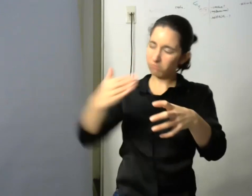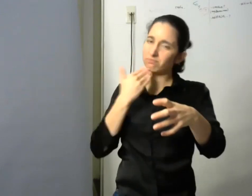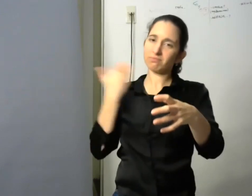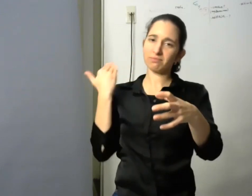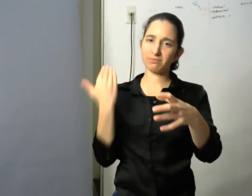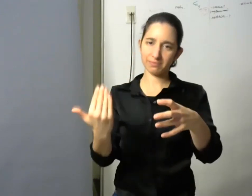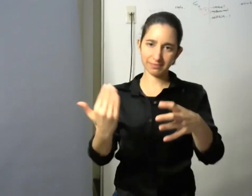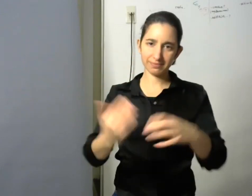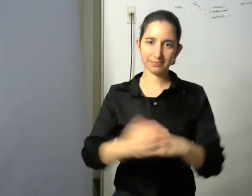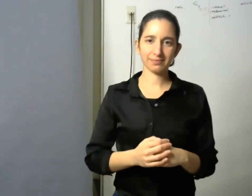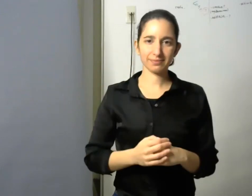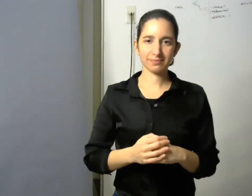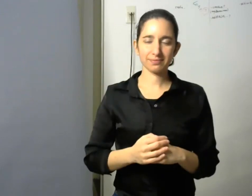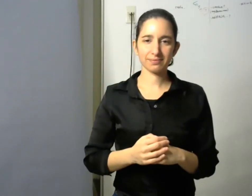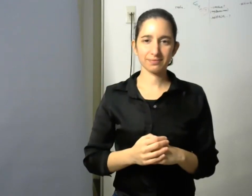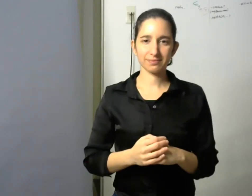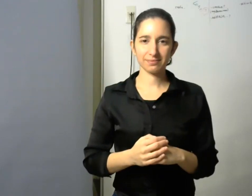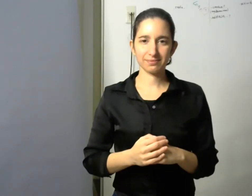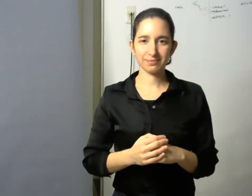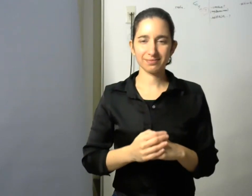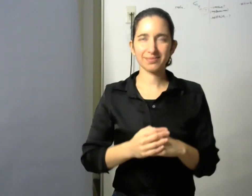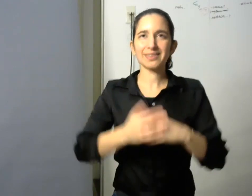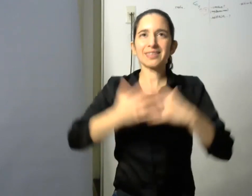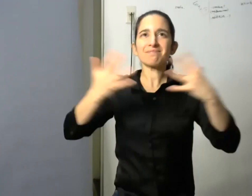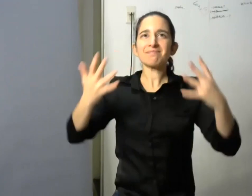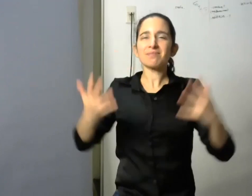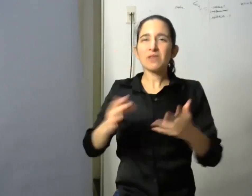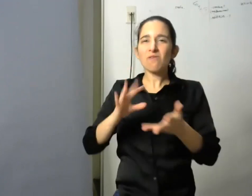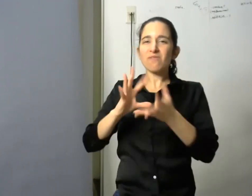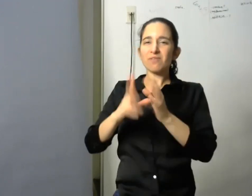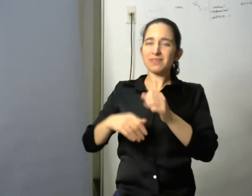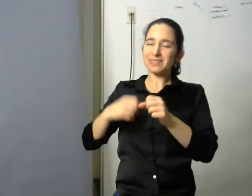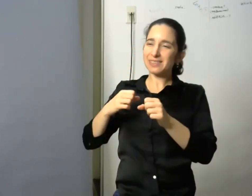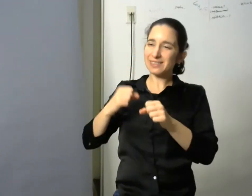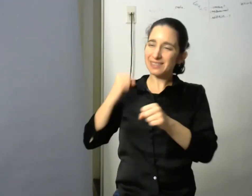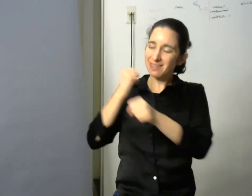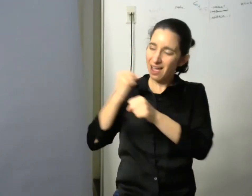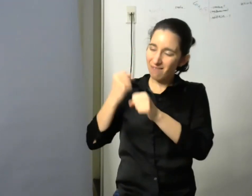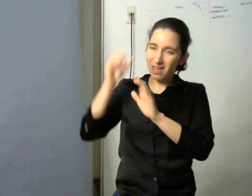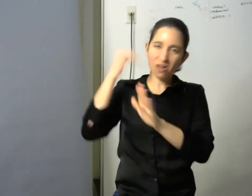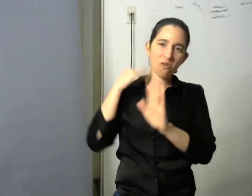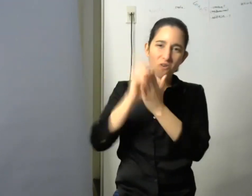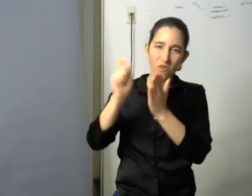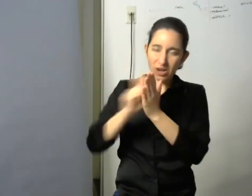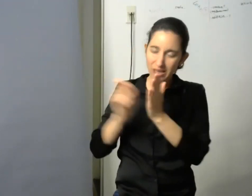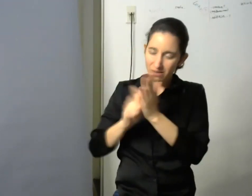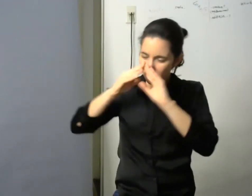si uno puede sintetizar todo lo que significó esto lo vamos a encontrar en este equipo